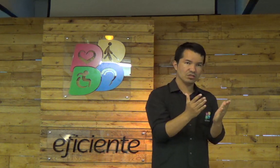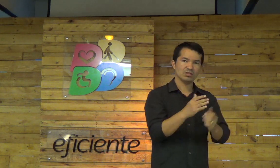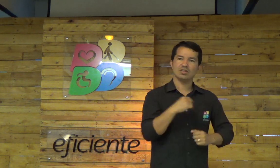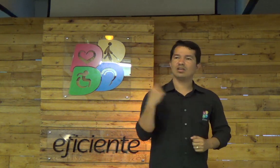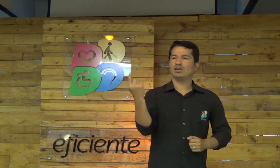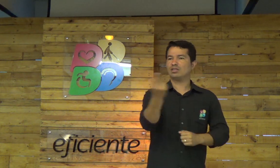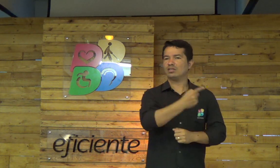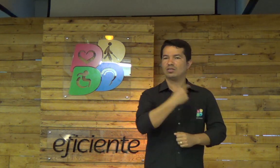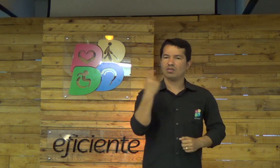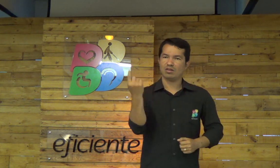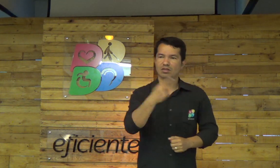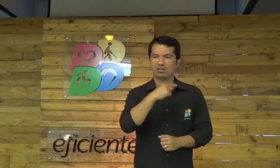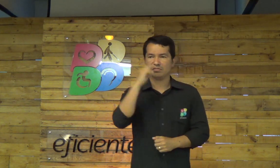O meu desejo hoje,